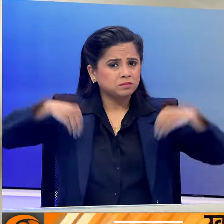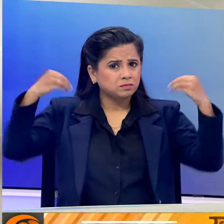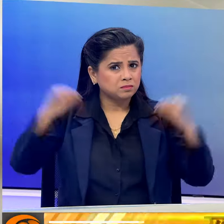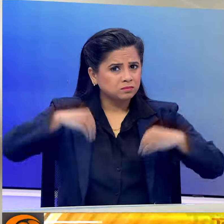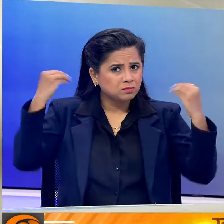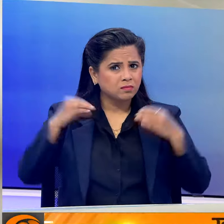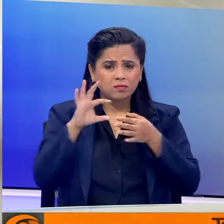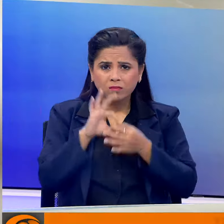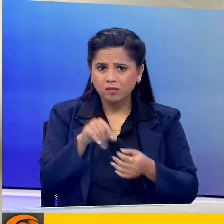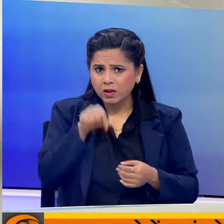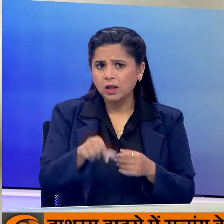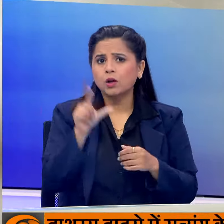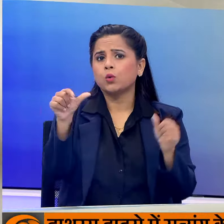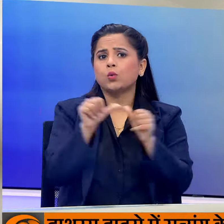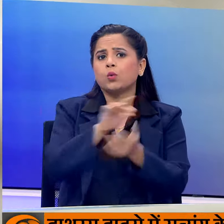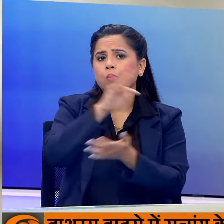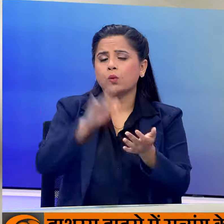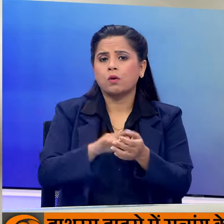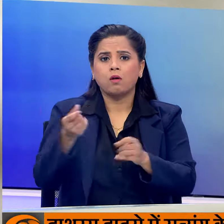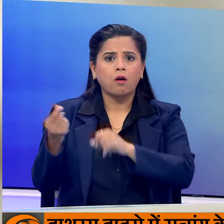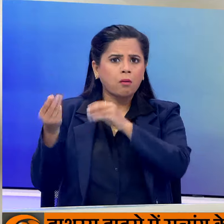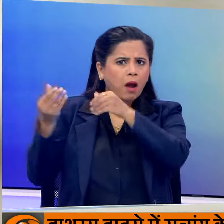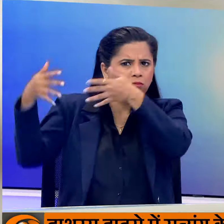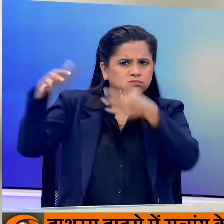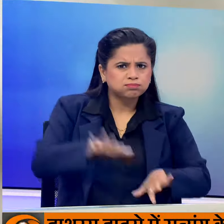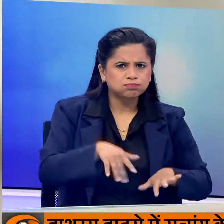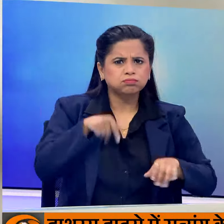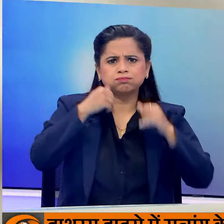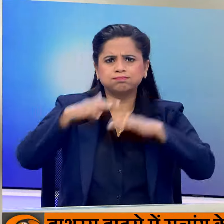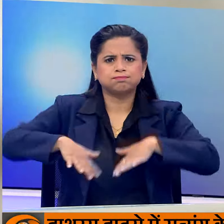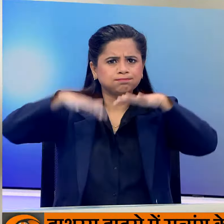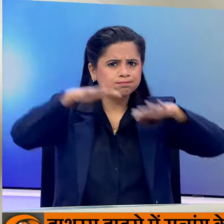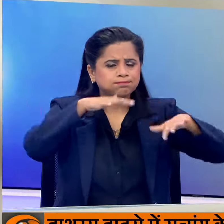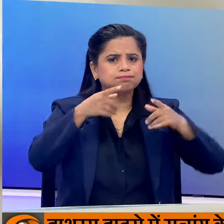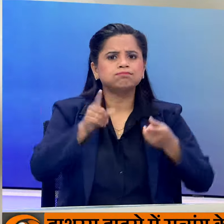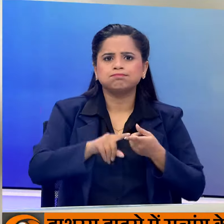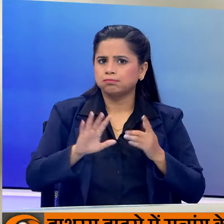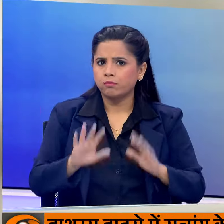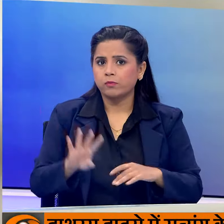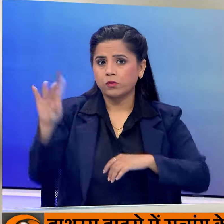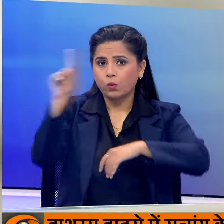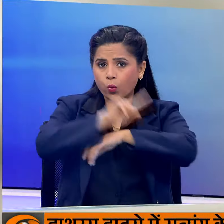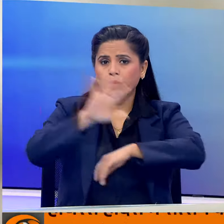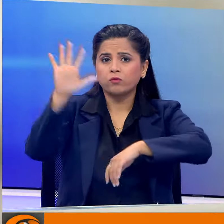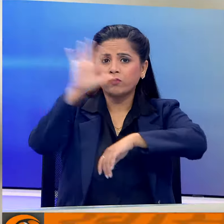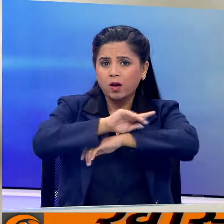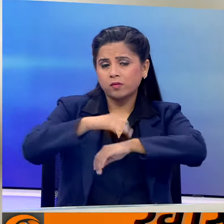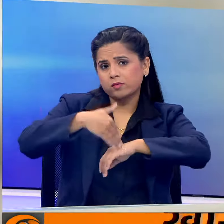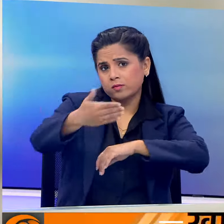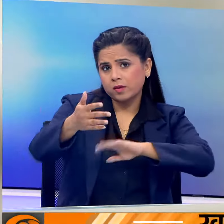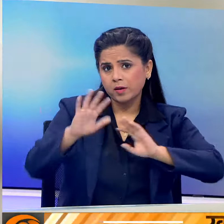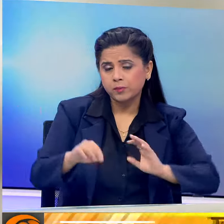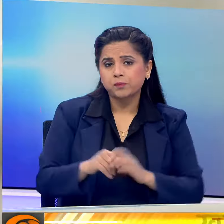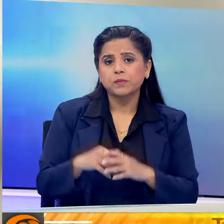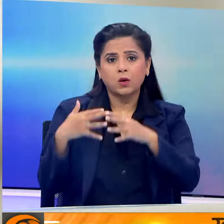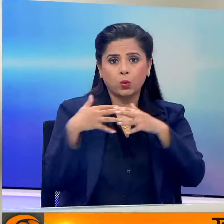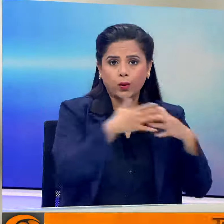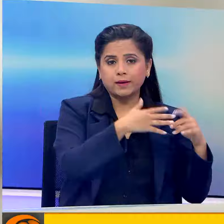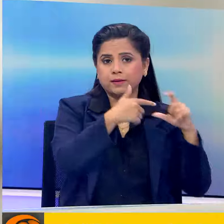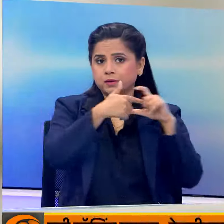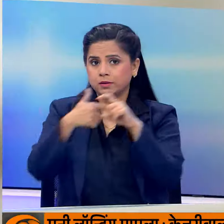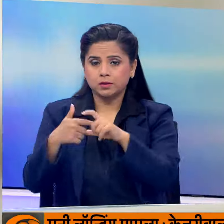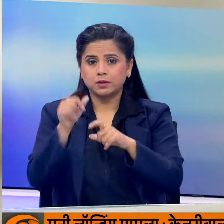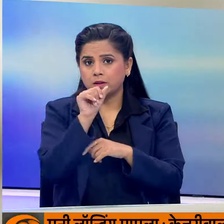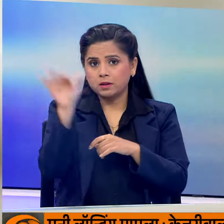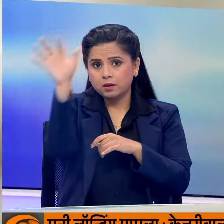बारिश की वज़े से उत्राखन में लैंड स्लाइड और बार्ट जैसे हालात हैं अगले चार से पाच दिन के लिए पश्चिम और